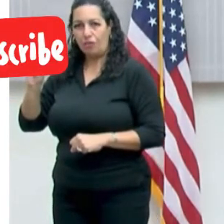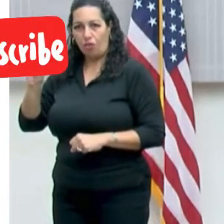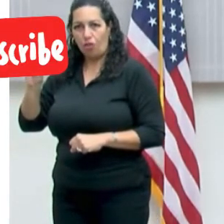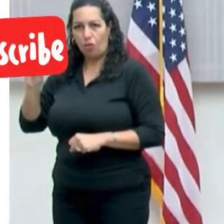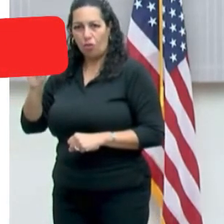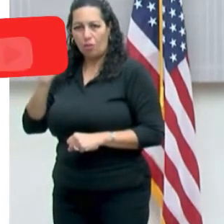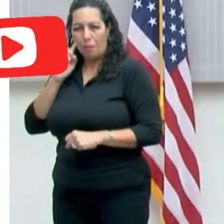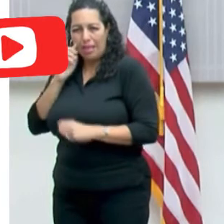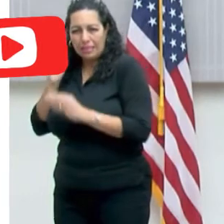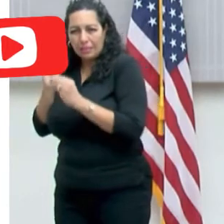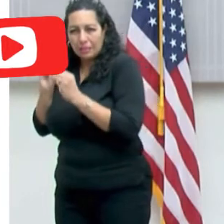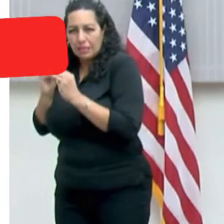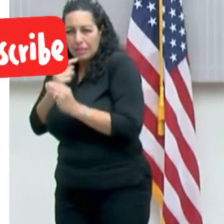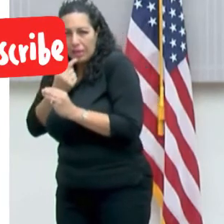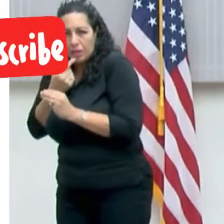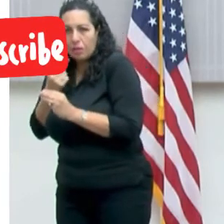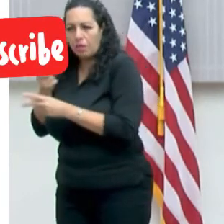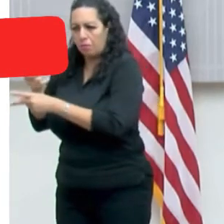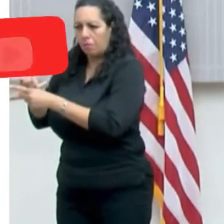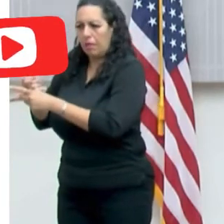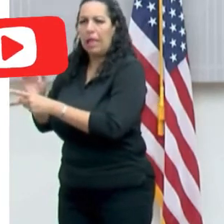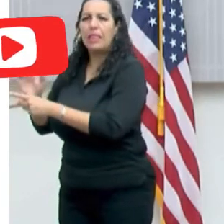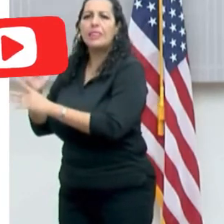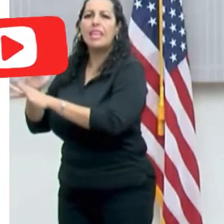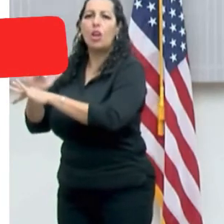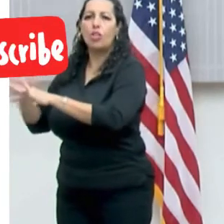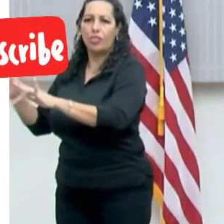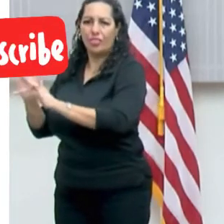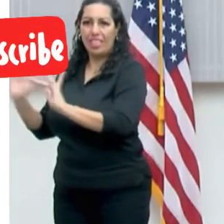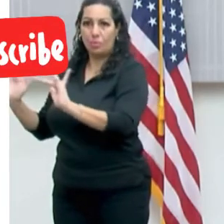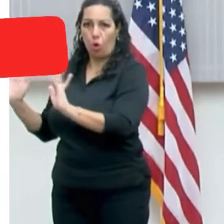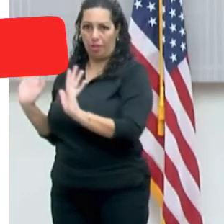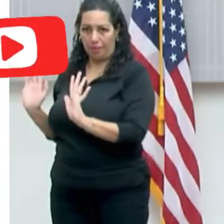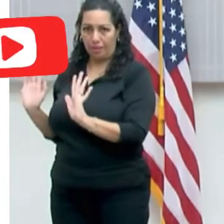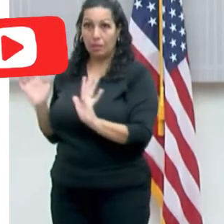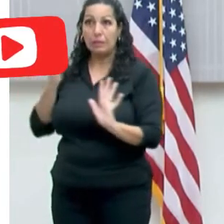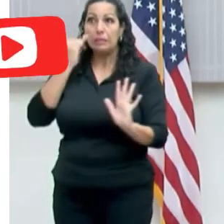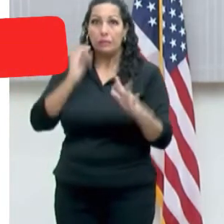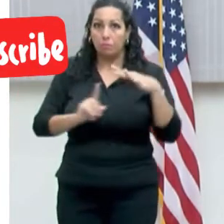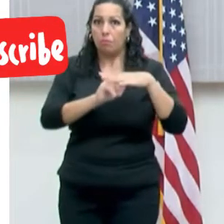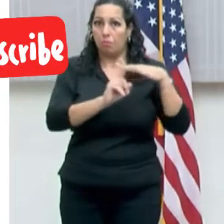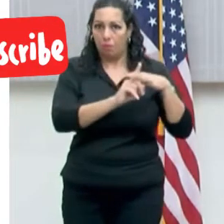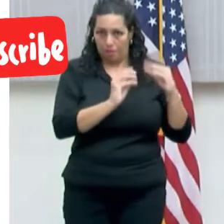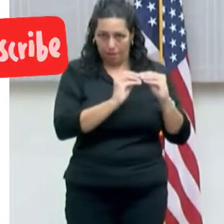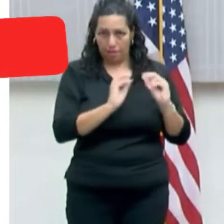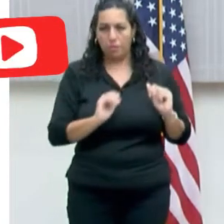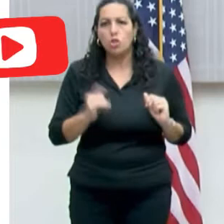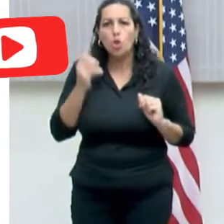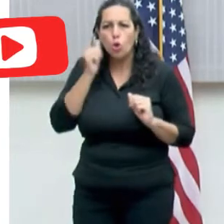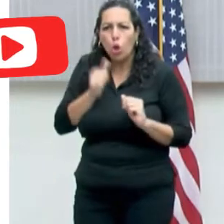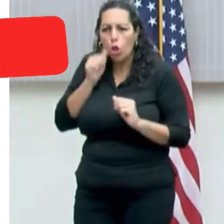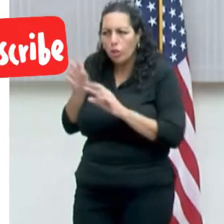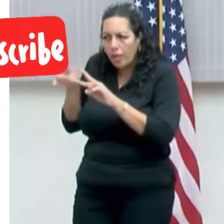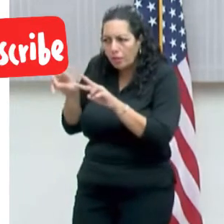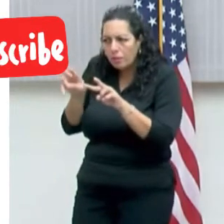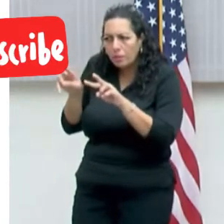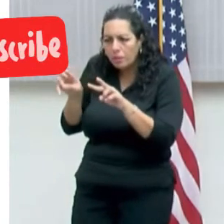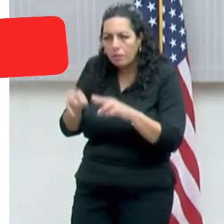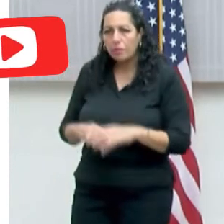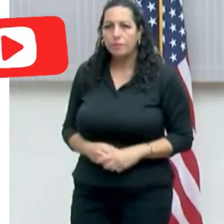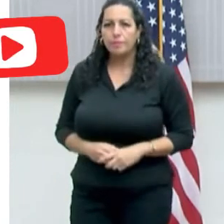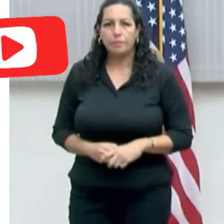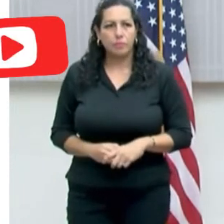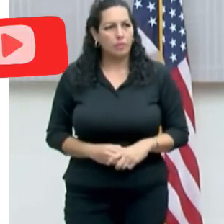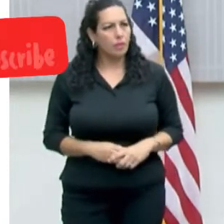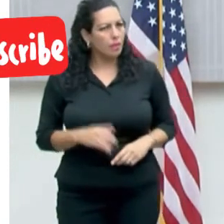una medida cautelar. Y ahora es cuestión de seguir de día a día viendo las hospitalizaciones. ¿Eso fue la petición de la misma